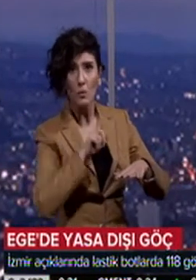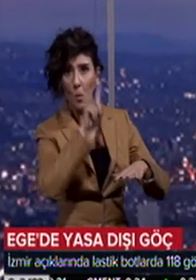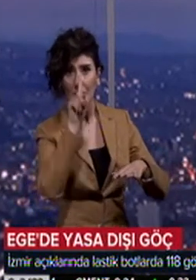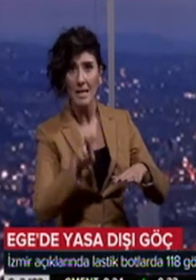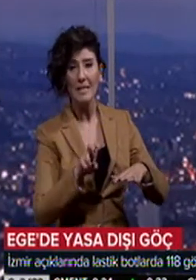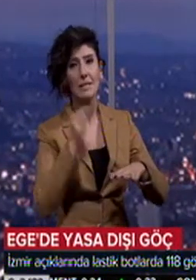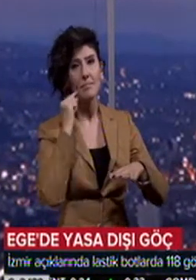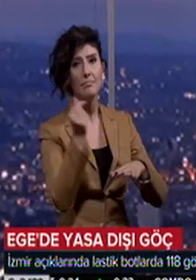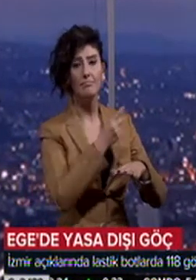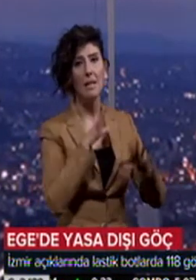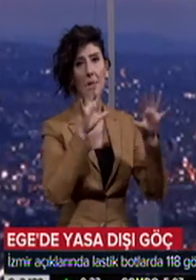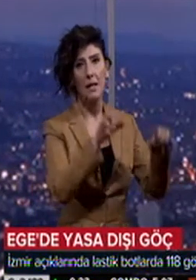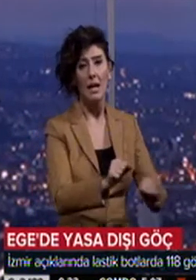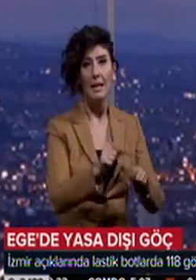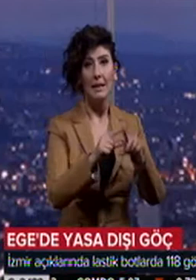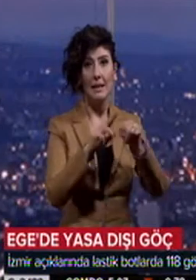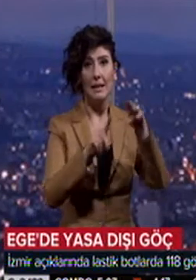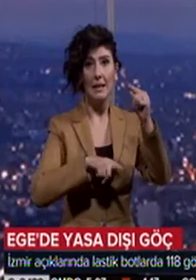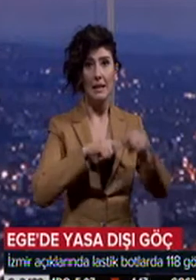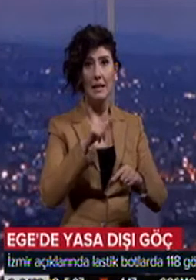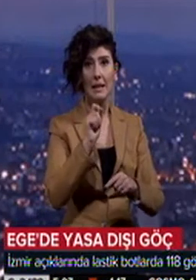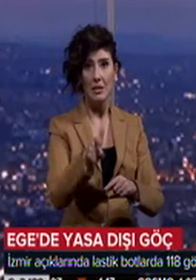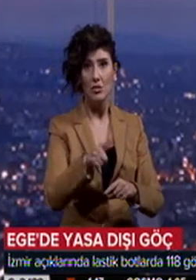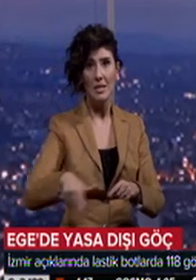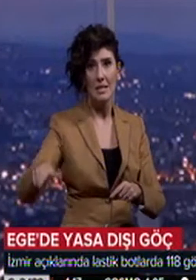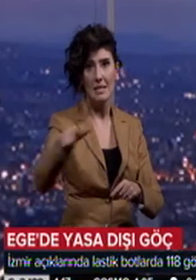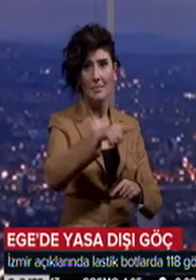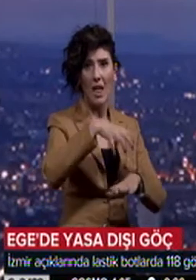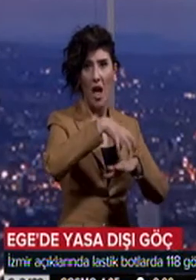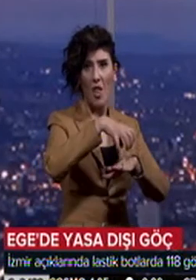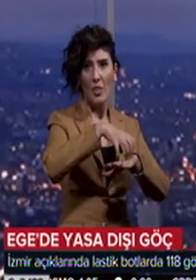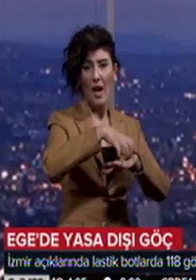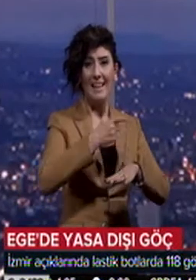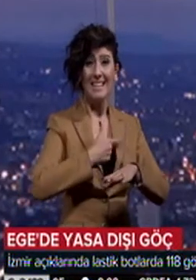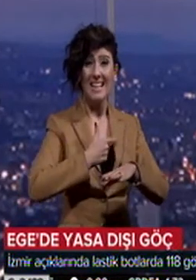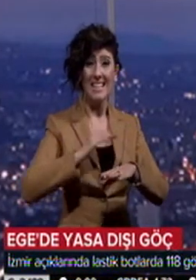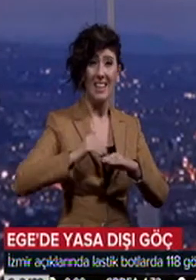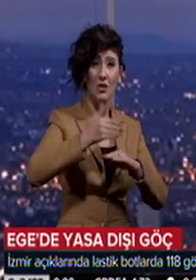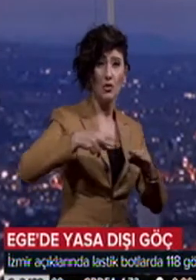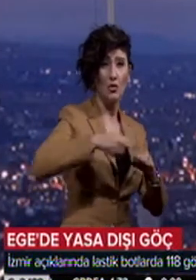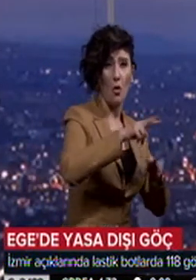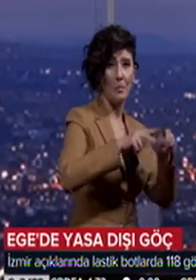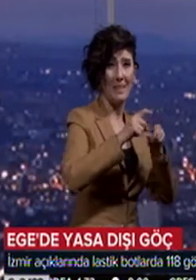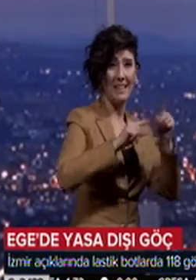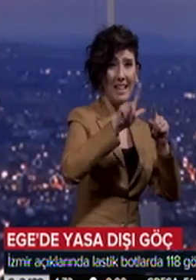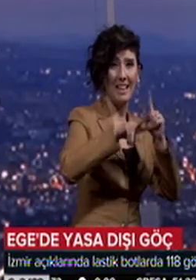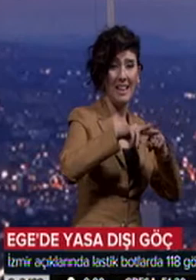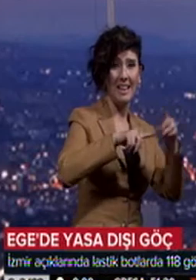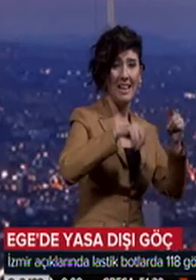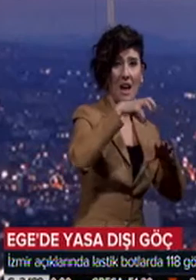Dikili ilçesi Bademli Garip Adalar açıklarında yasa dışı yollardan Midilli adasına geçmeye çalışan bir lastik botun tespit